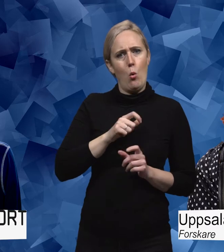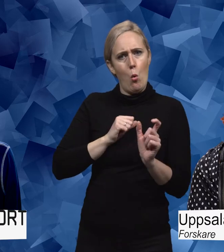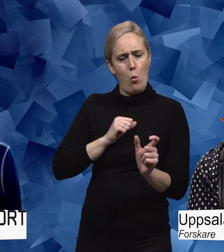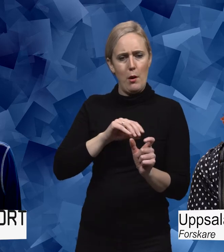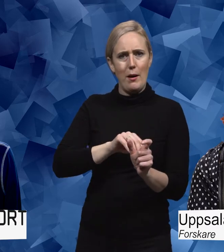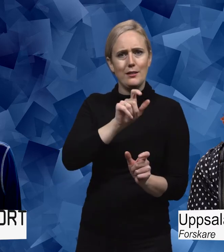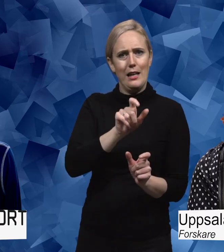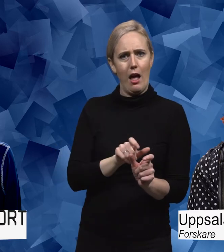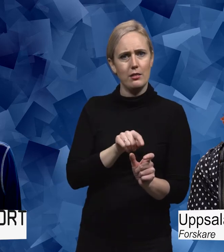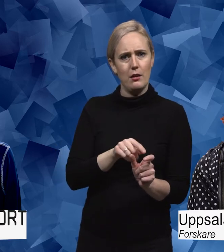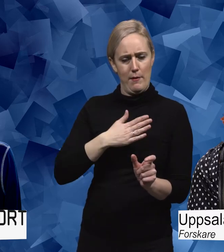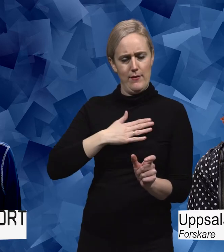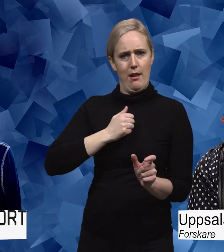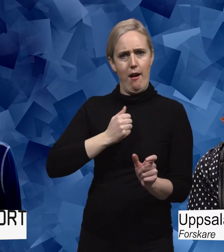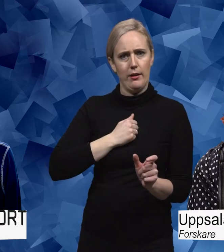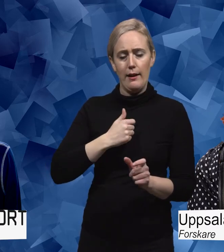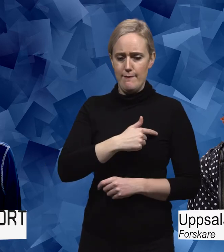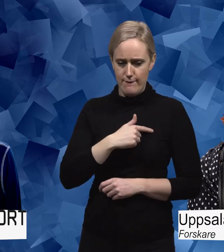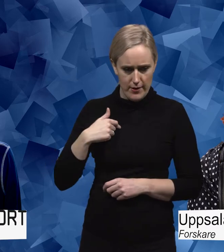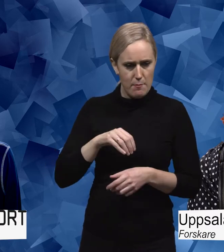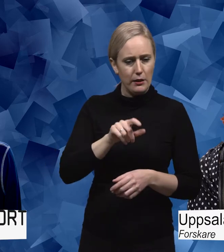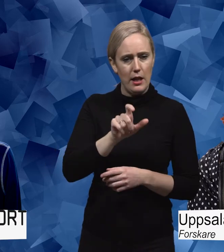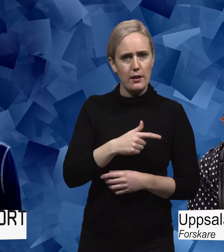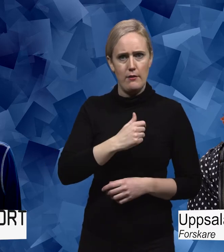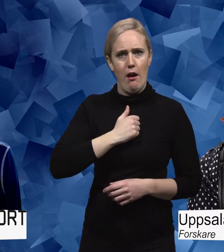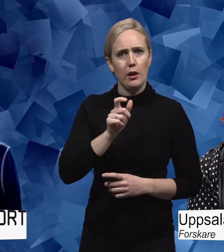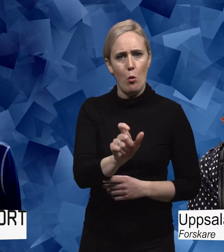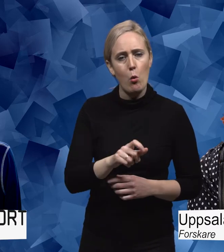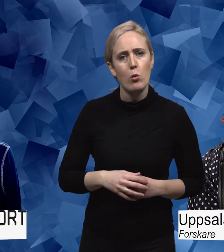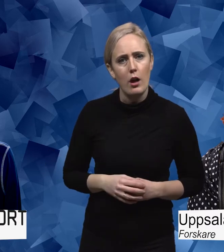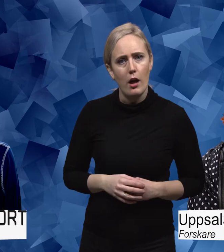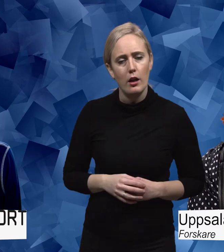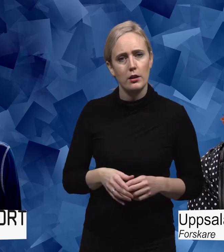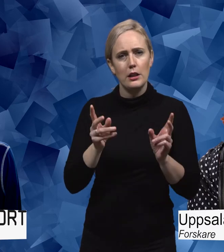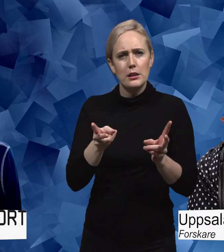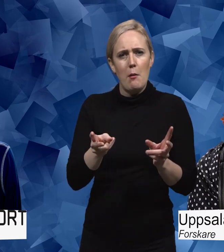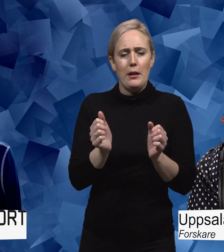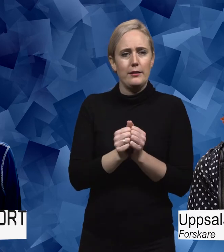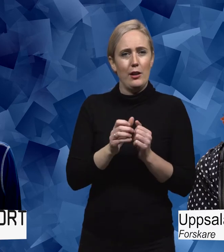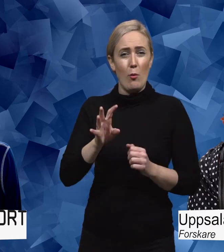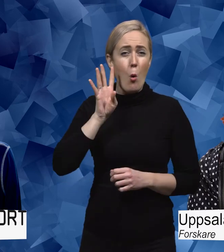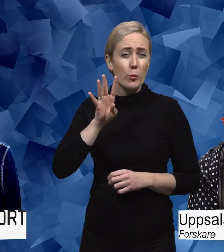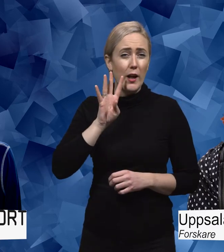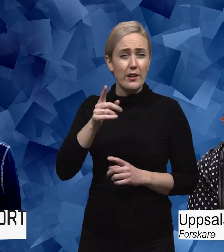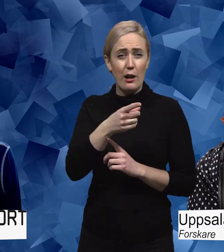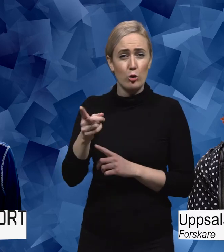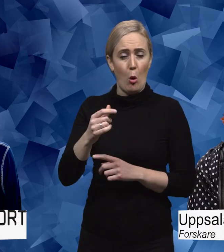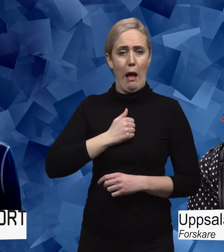patient. Att vi som är det äger det själva. Lite på motsvarande sätt som de homosexuella har återtagit ordet